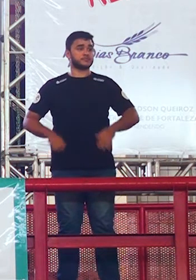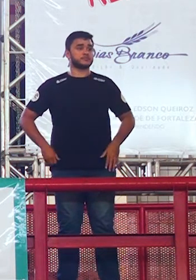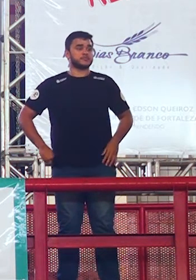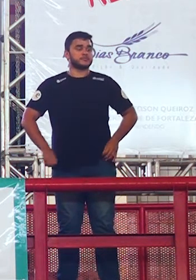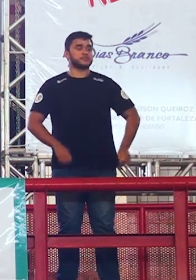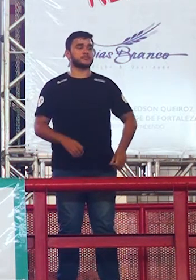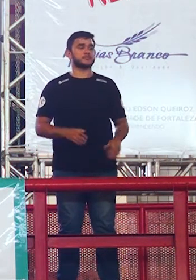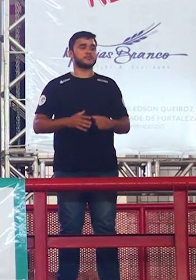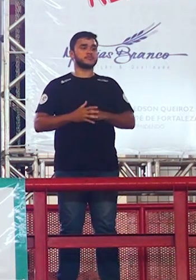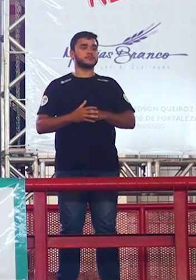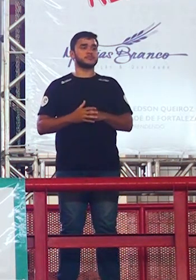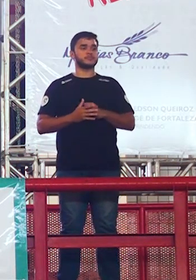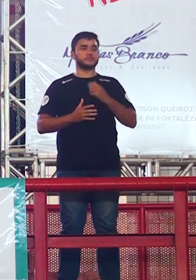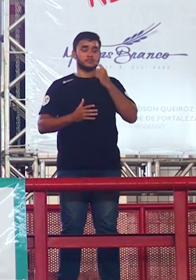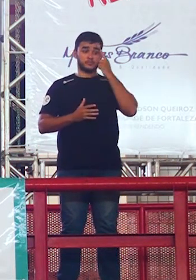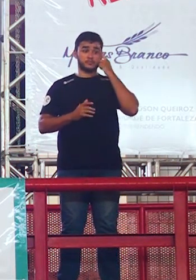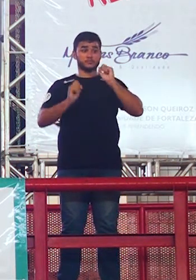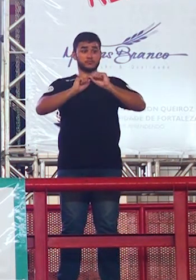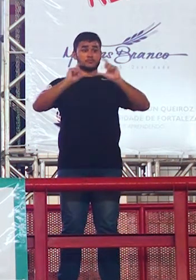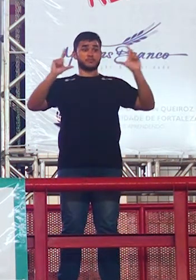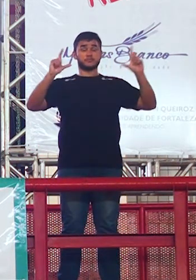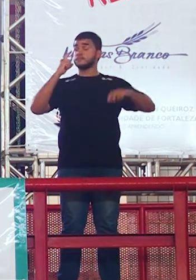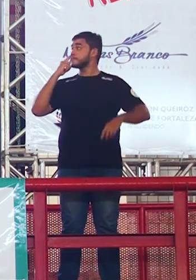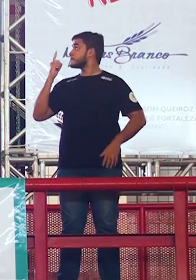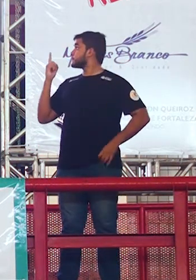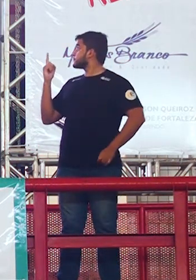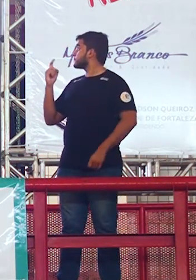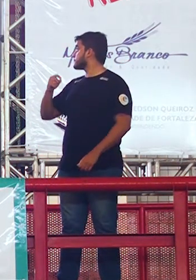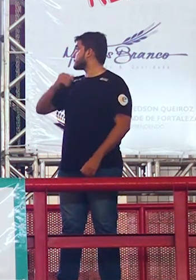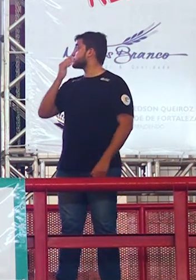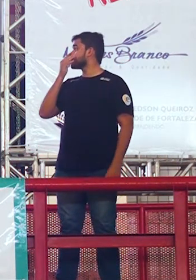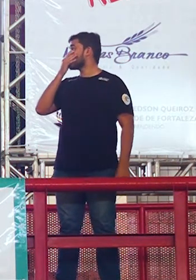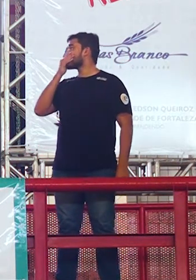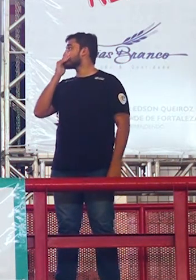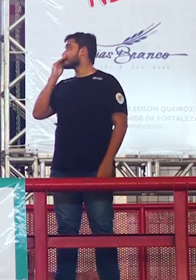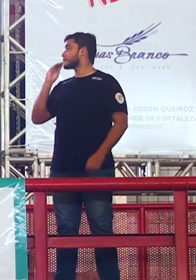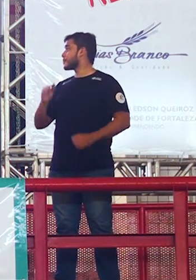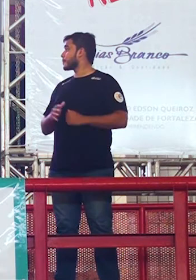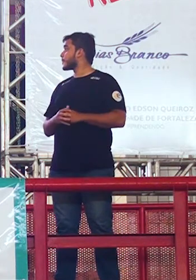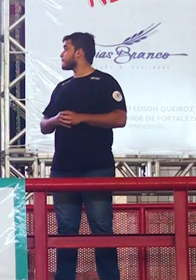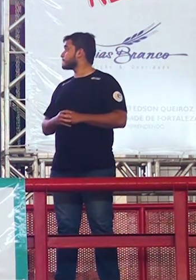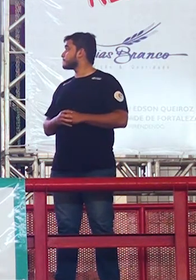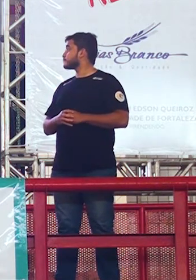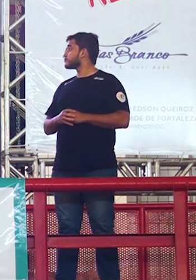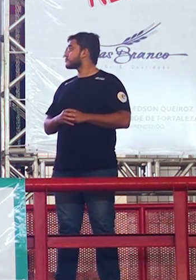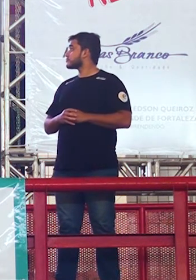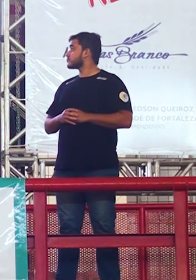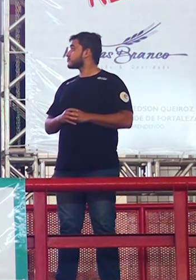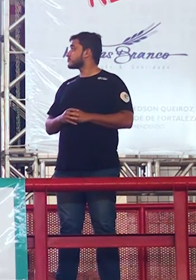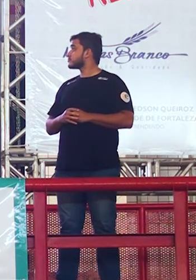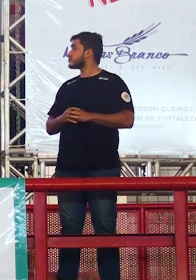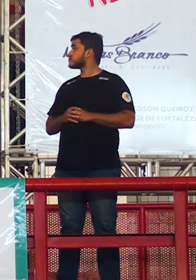amplia por favor dá o zoom não é a outra tem como dar o zoom